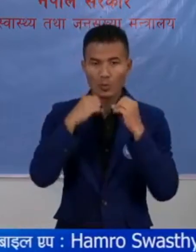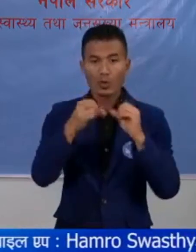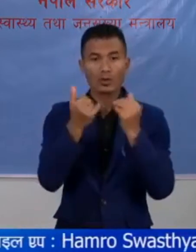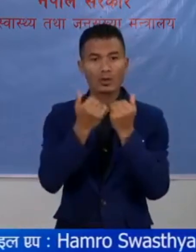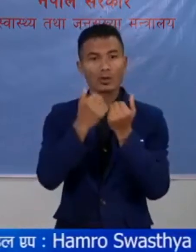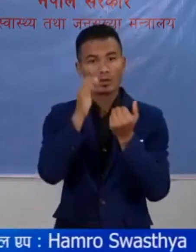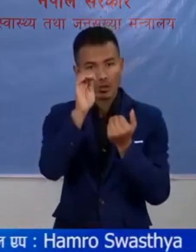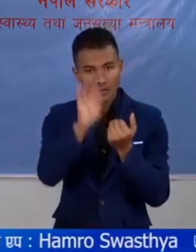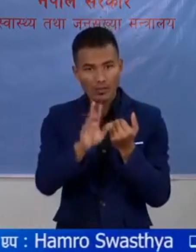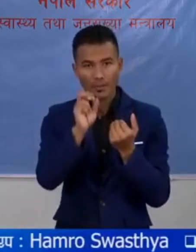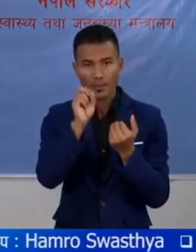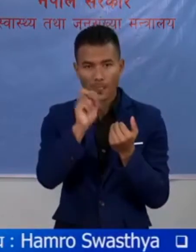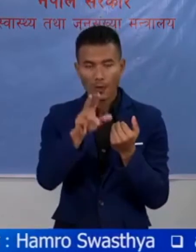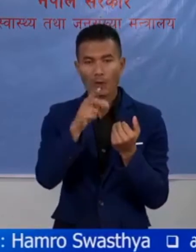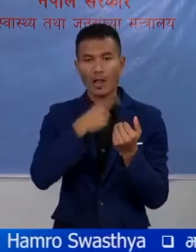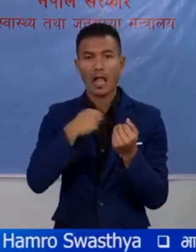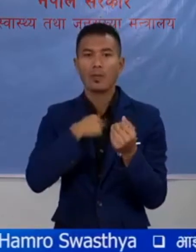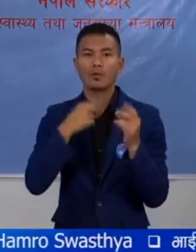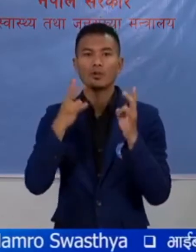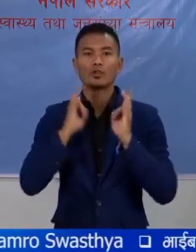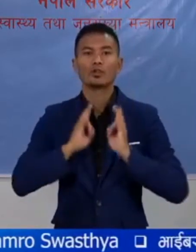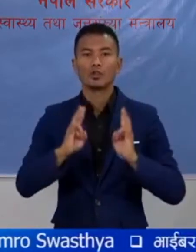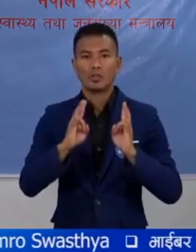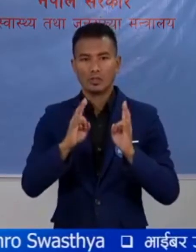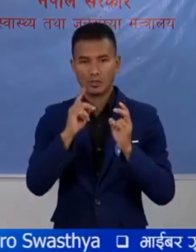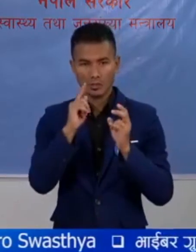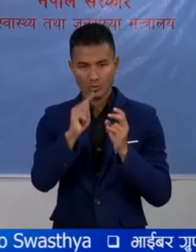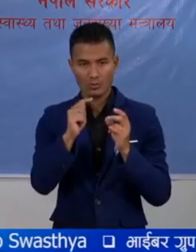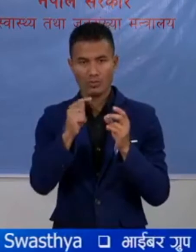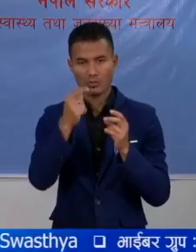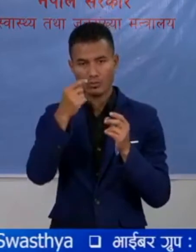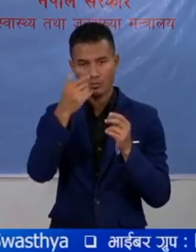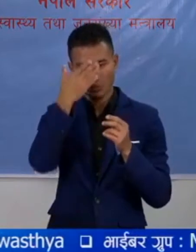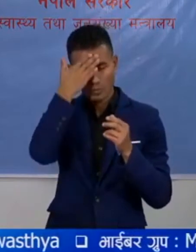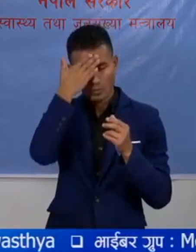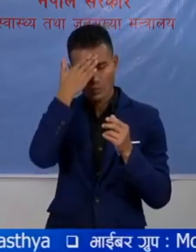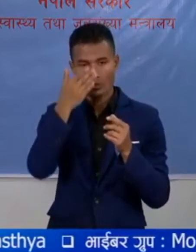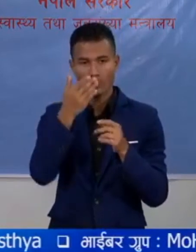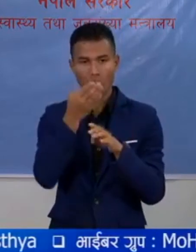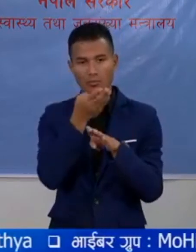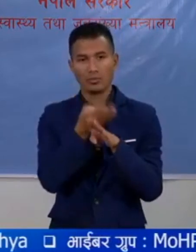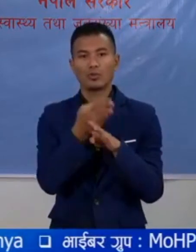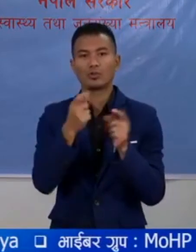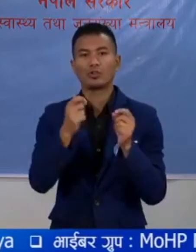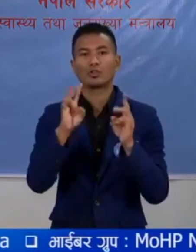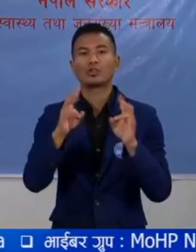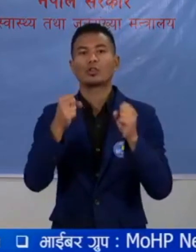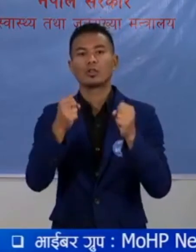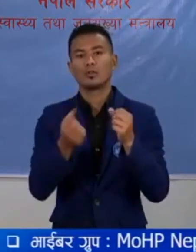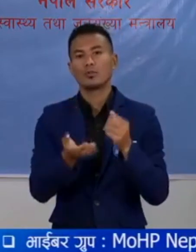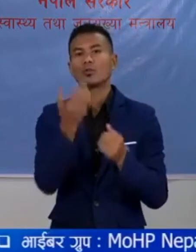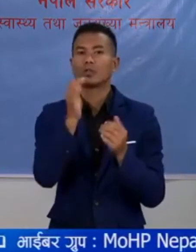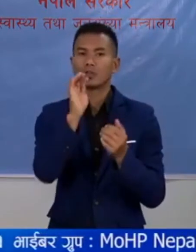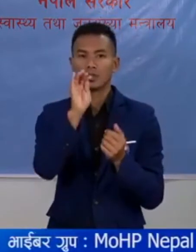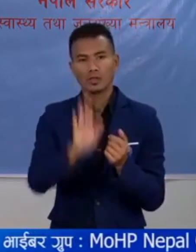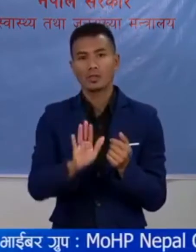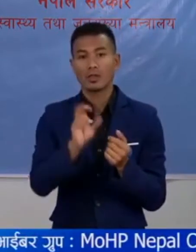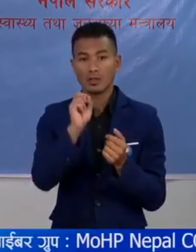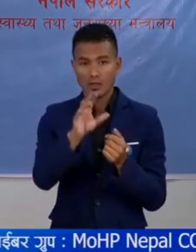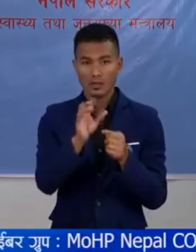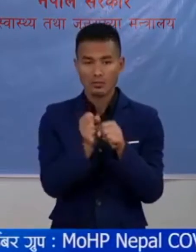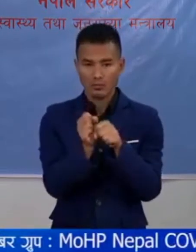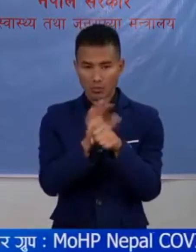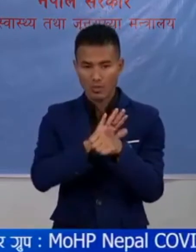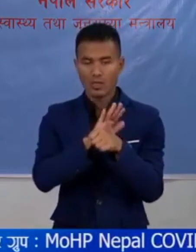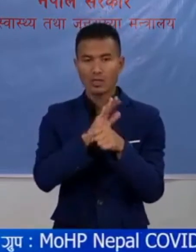विशुद्ध रूपमा हामरो शरीर को रोग प्रती लडनेक छमता बढ़ाउनको लागी मात्राई नकी COVID-19 निको पार छू अथ्वा COVID-19